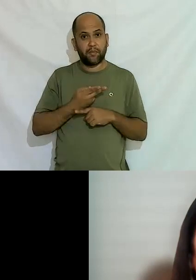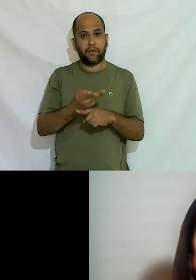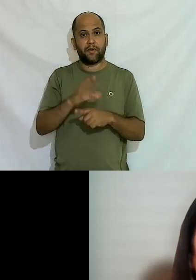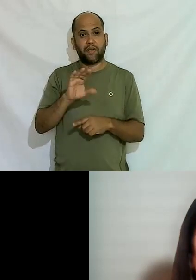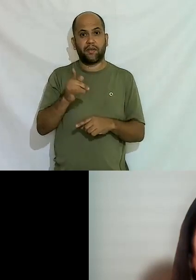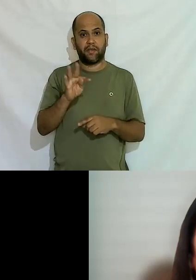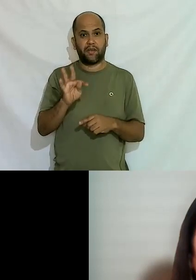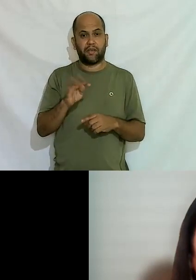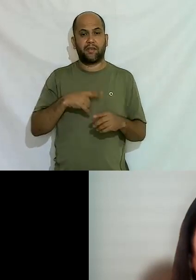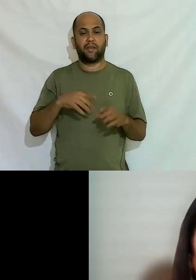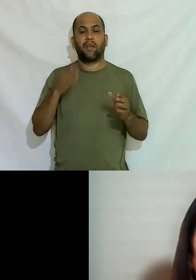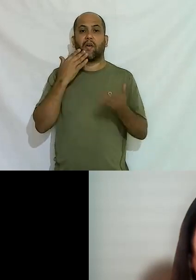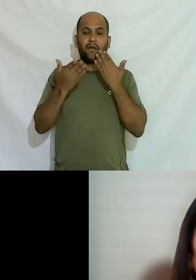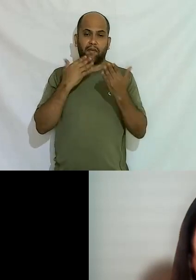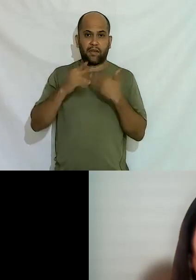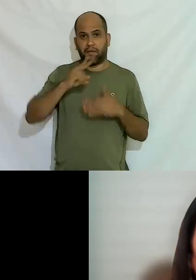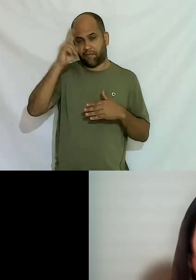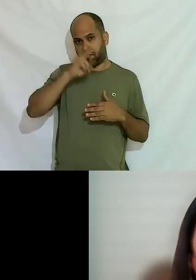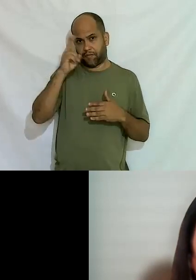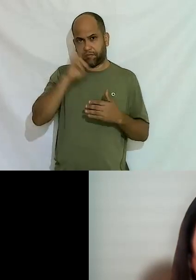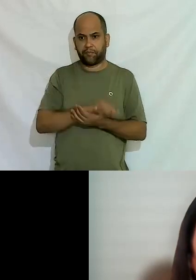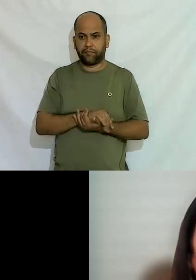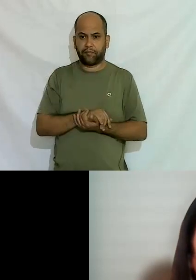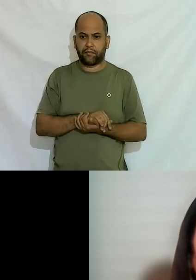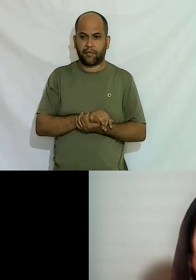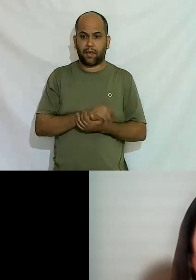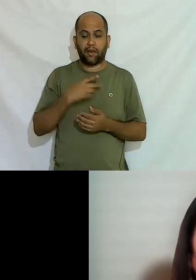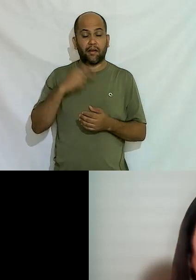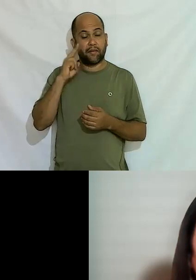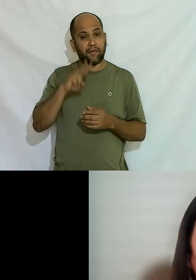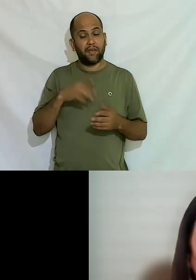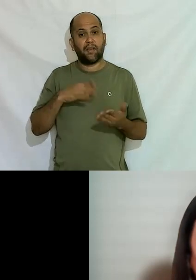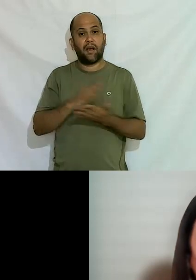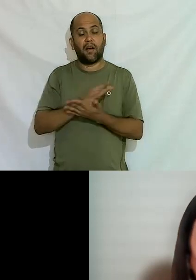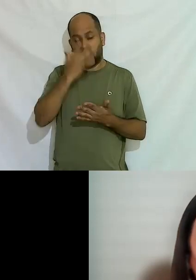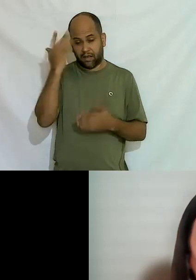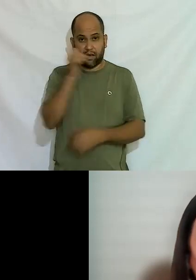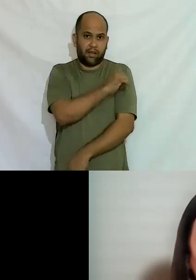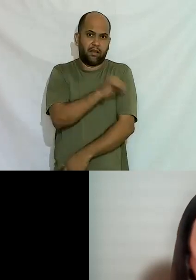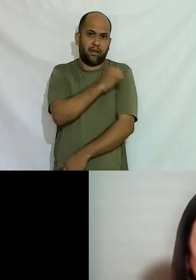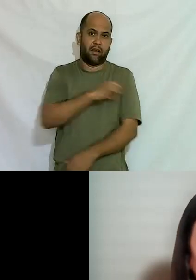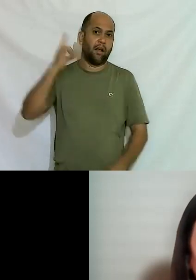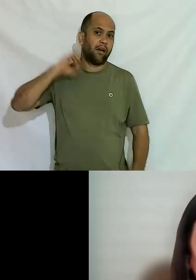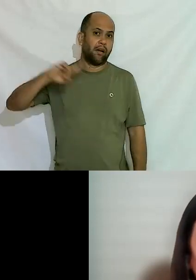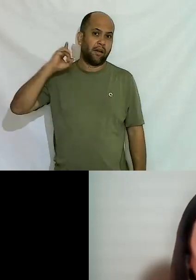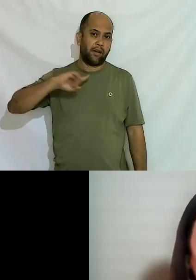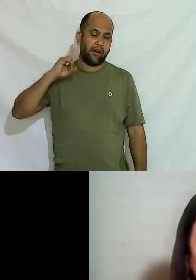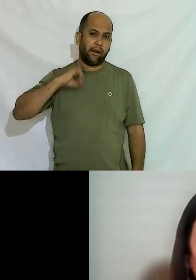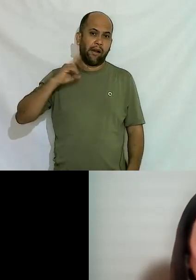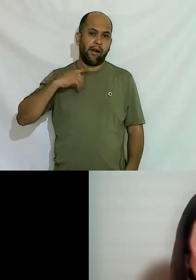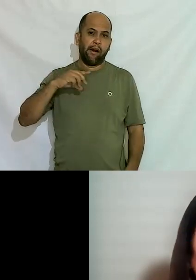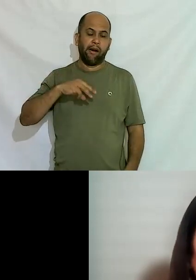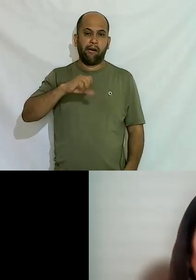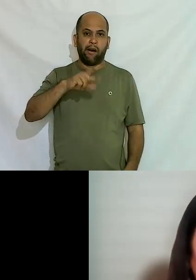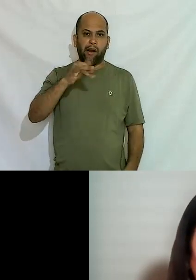bastante conversa e participação então estou vendo aqui que tem o pessoal do Rio o pessoal de Minas São Luís do Maranhão